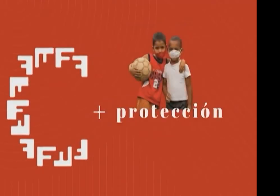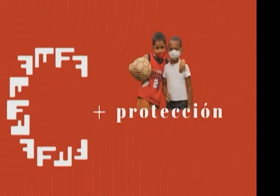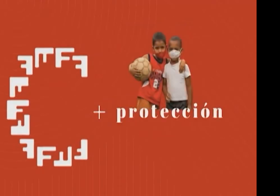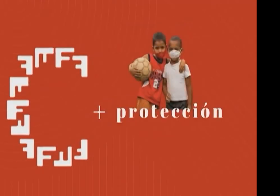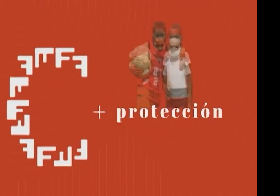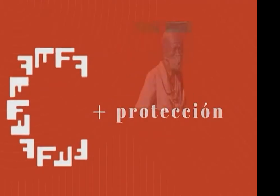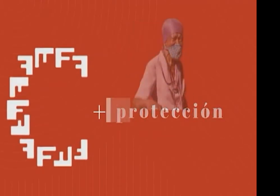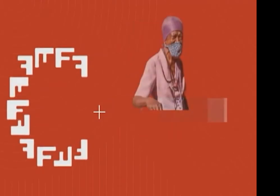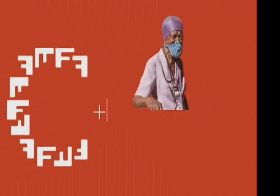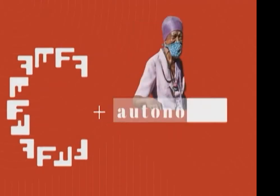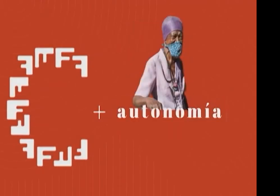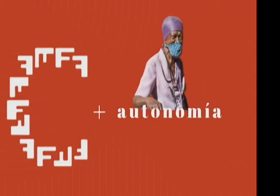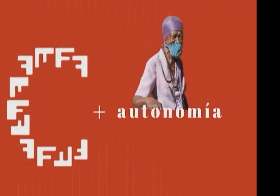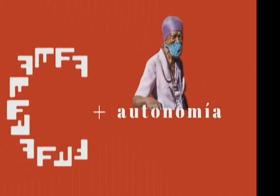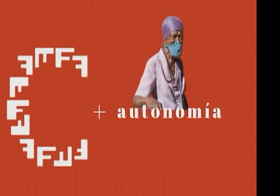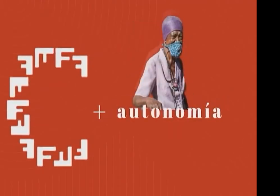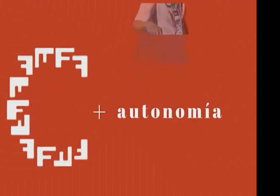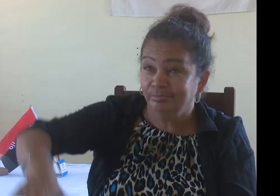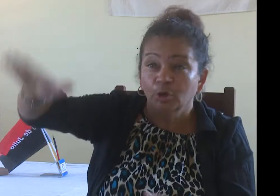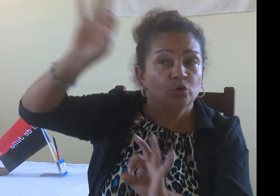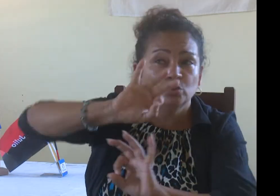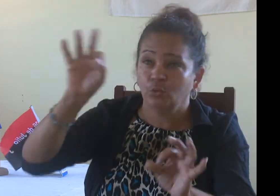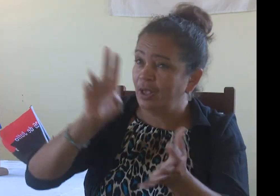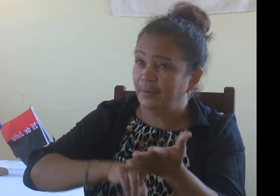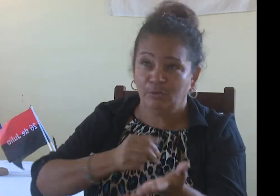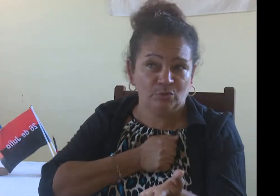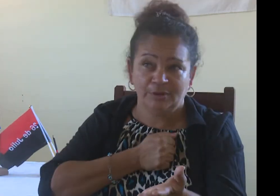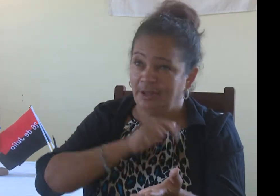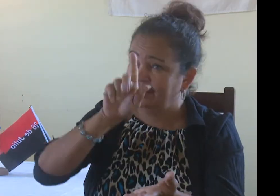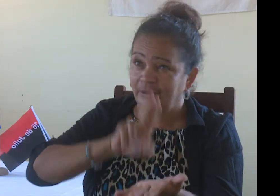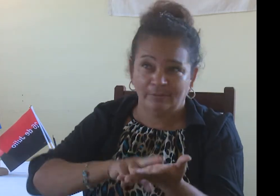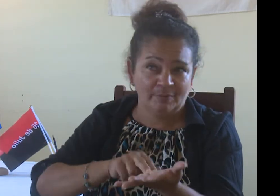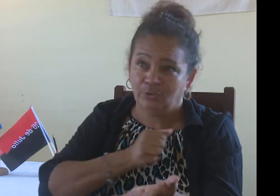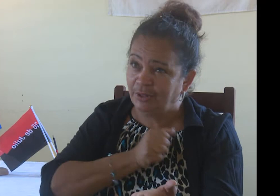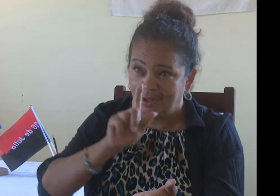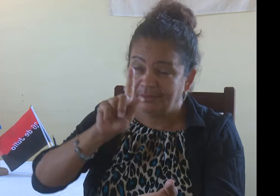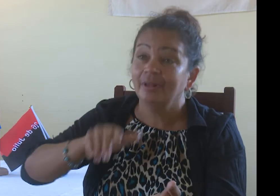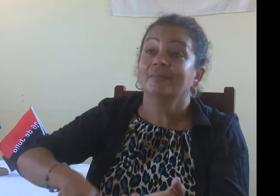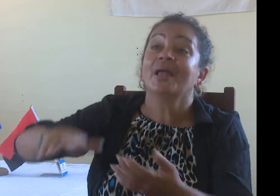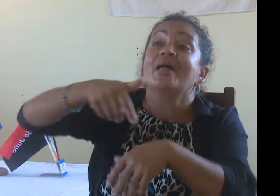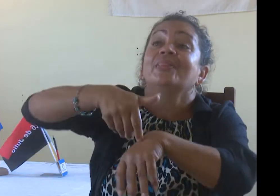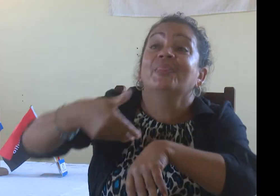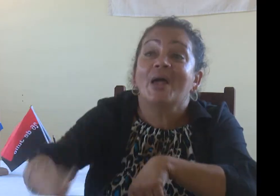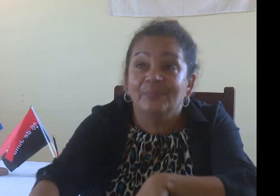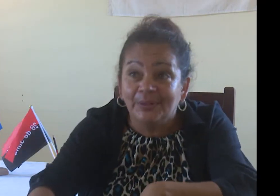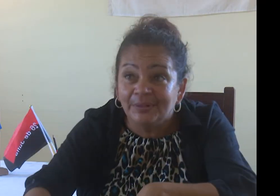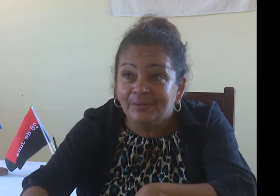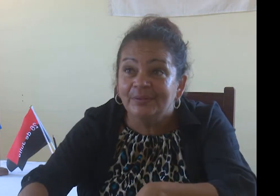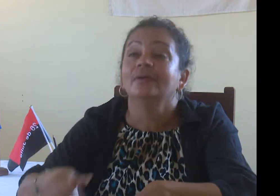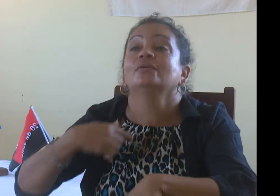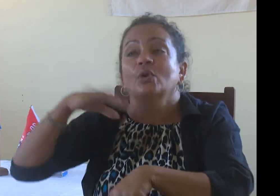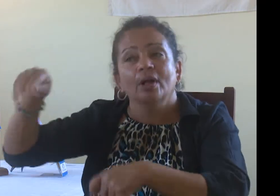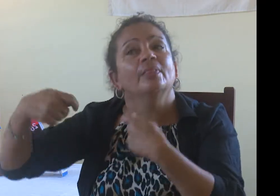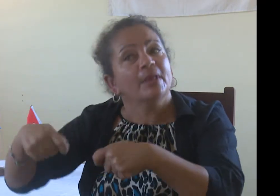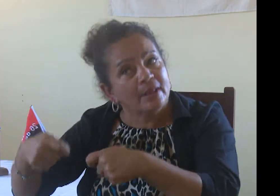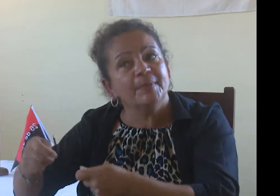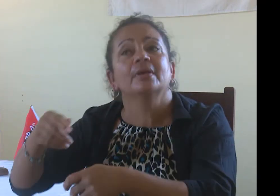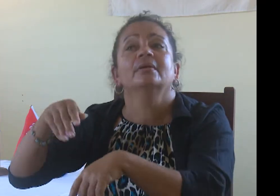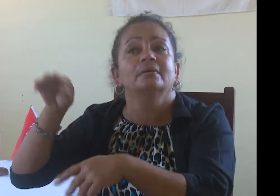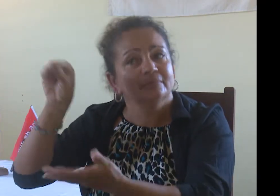por el código. Hay niños que están en las escuelas que los padres no aceptan que